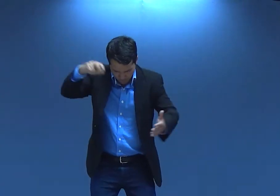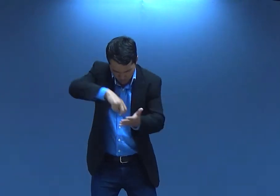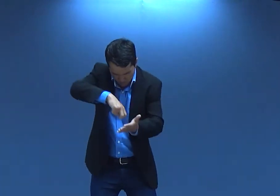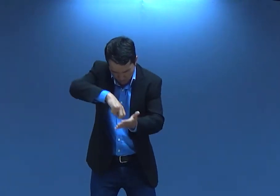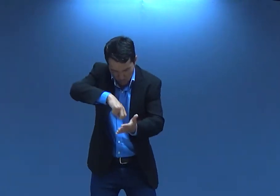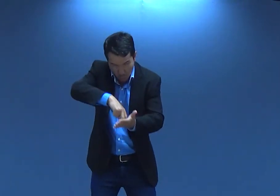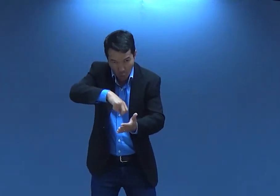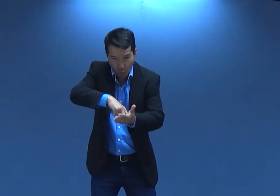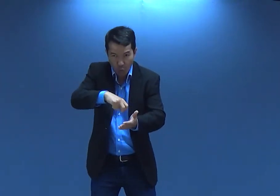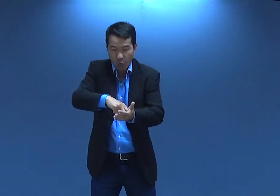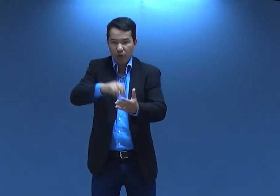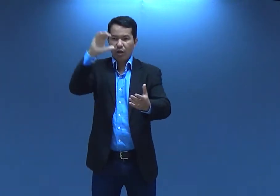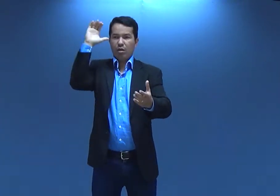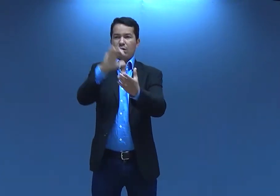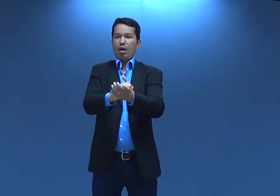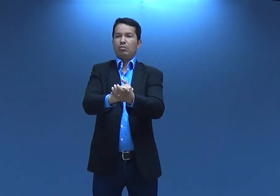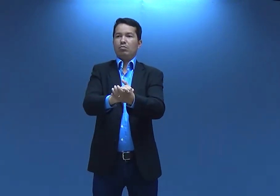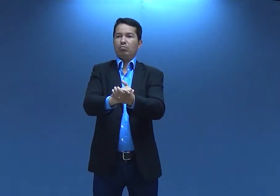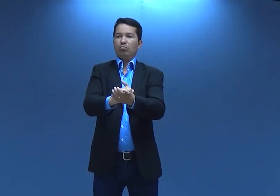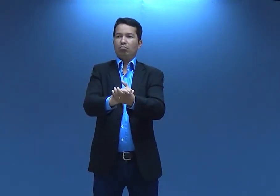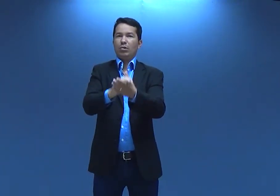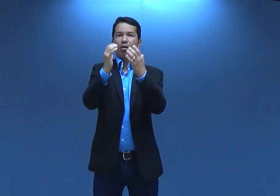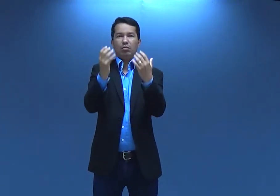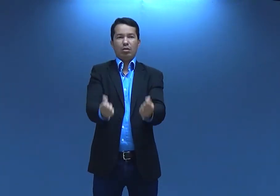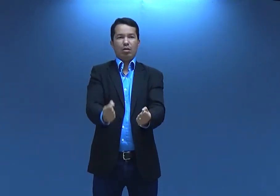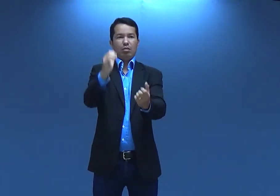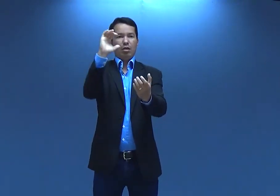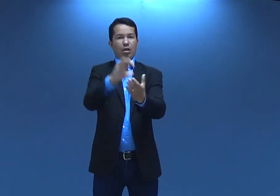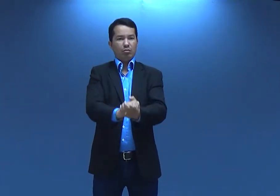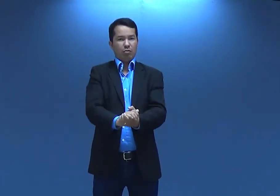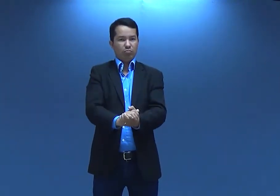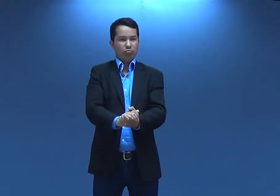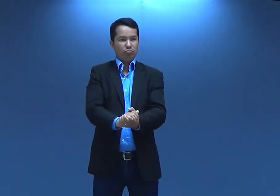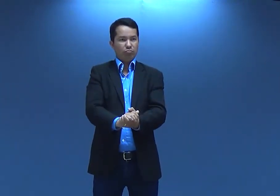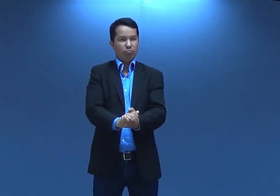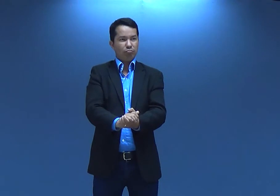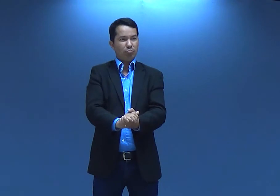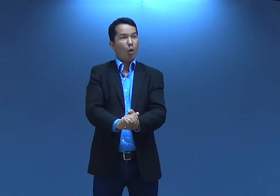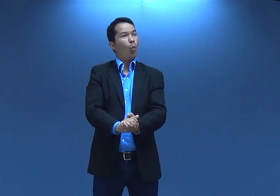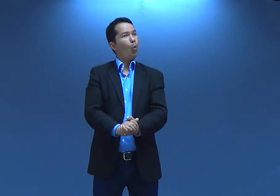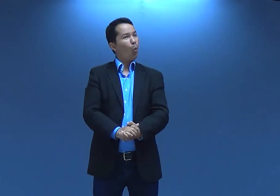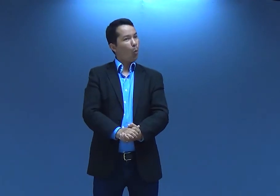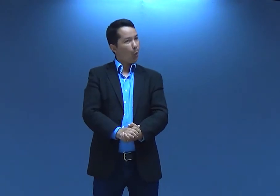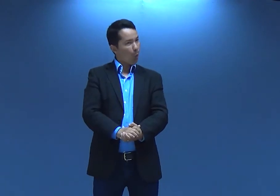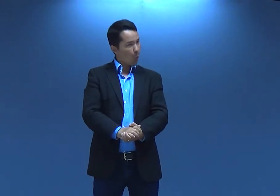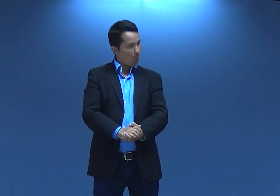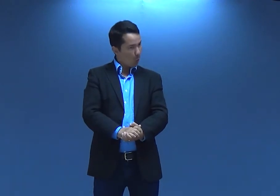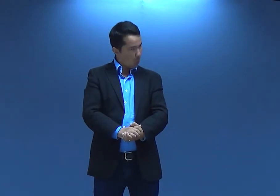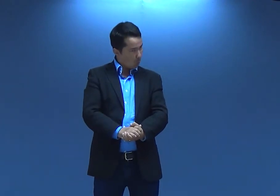orou e agradeceu a Deus a mim. E casou. Ele aceitou esse casamento. Olha só.